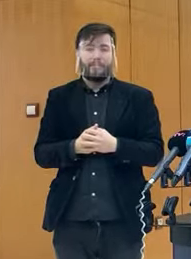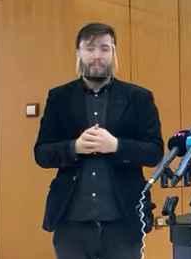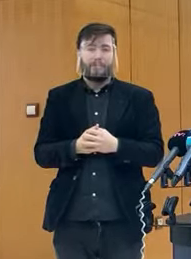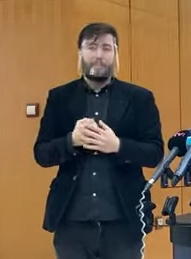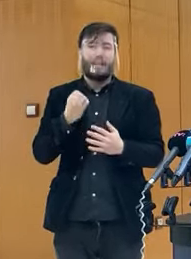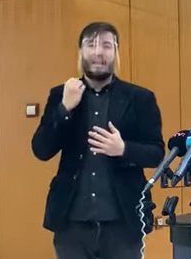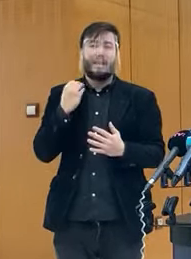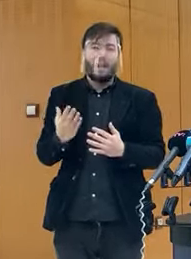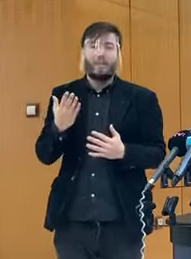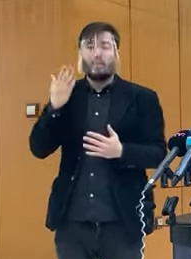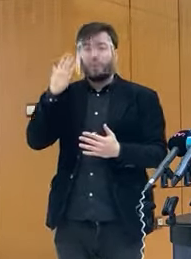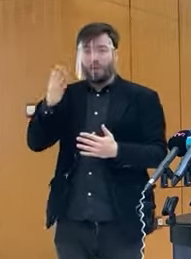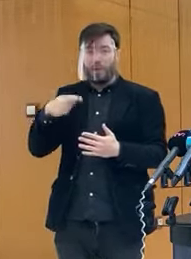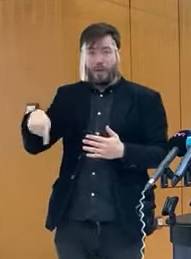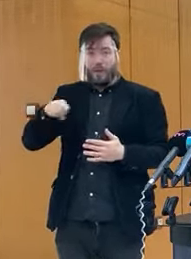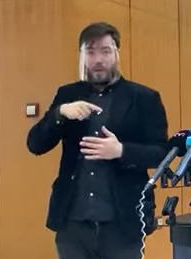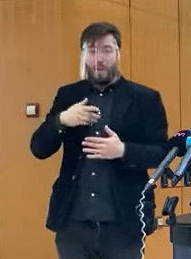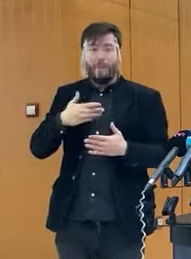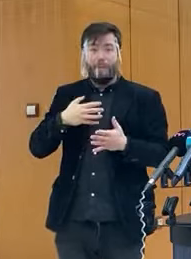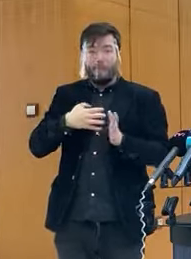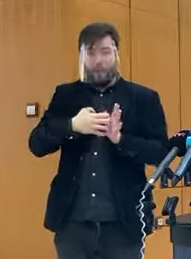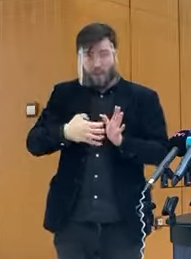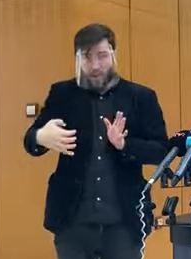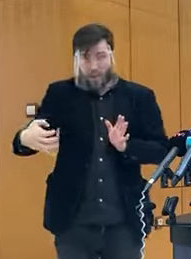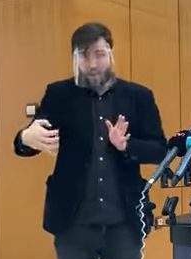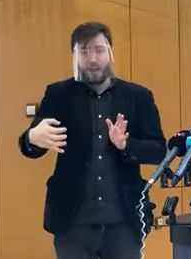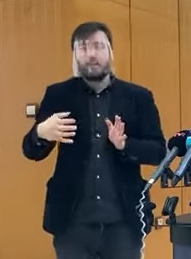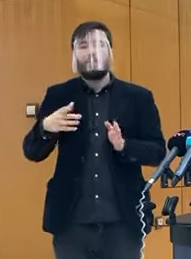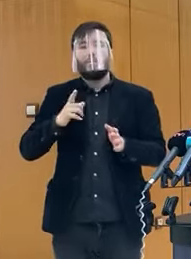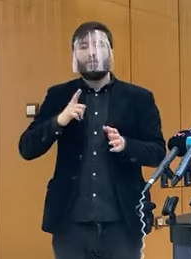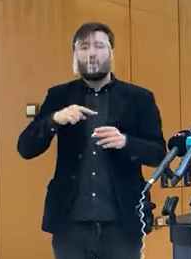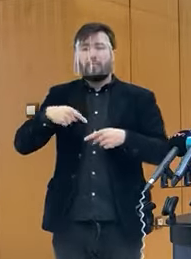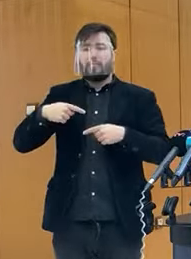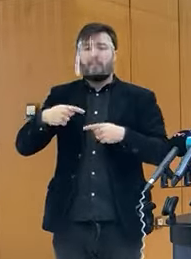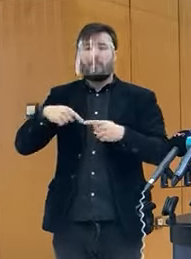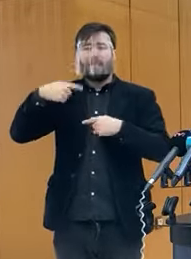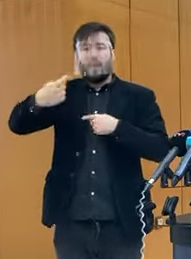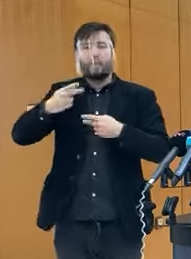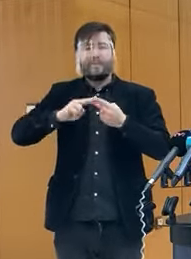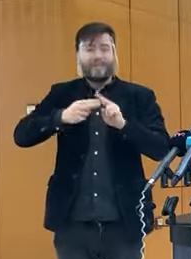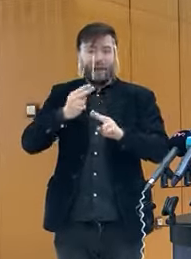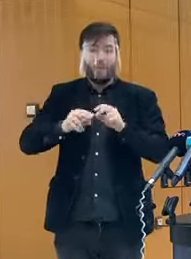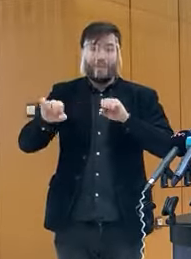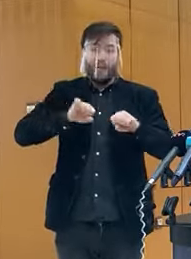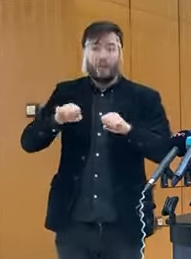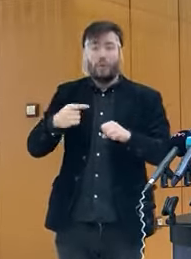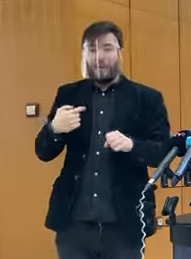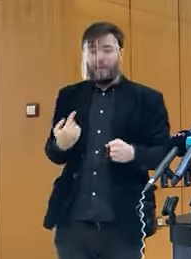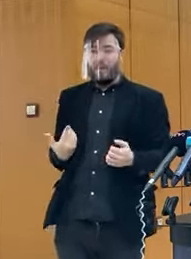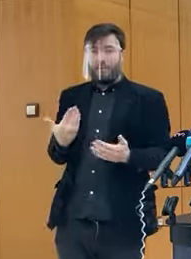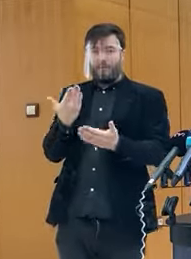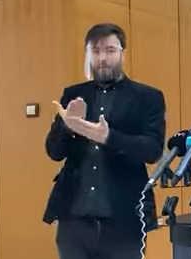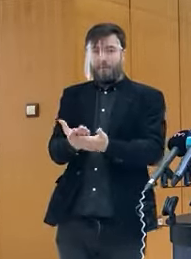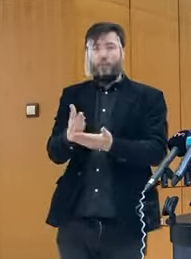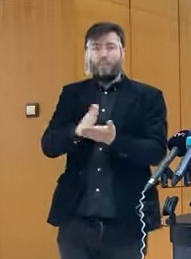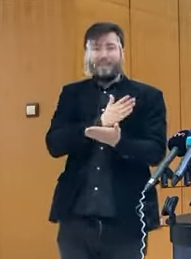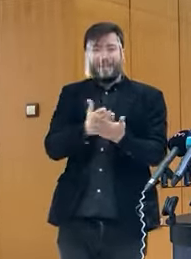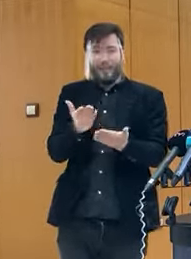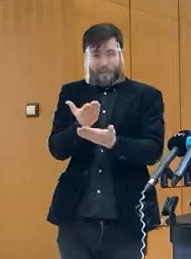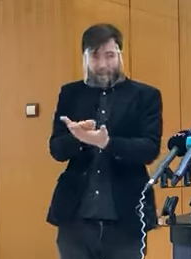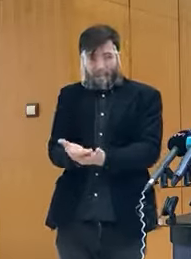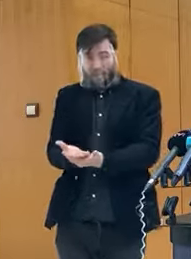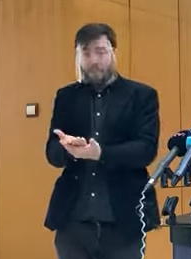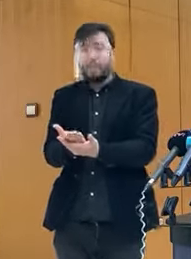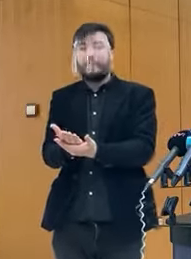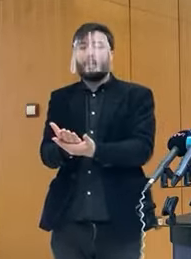ak budeme v tom pokračovať, tak v stredu na vládu by som priniesol uznesenie, ktorým vlastne už potom spustíme